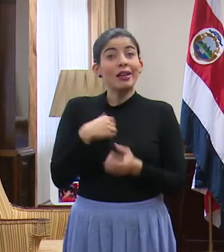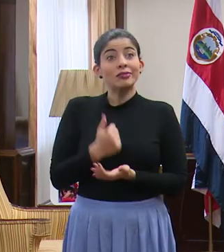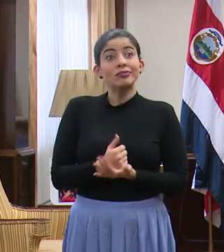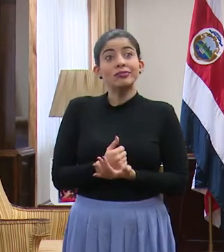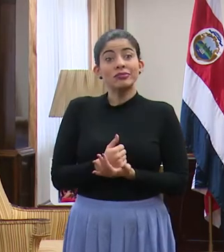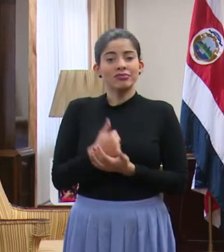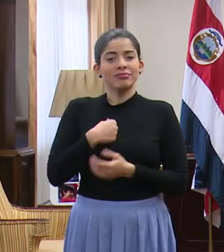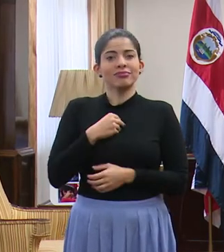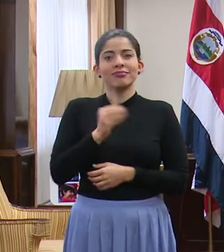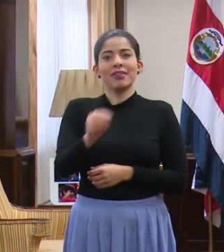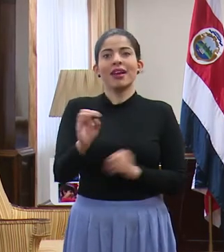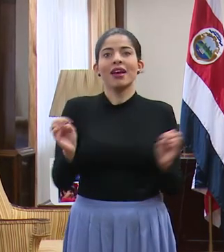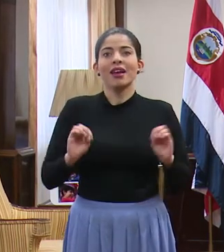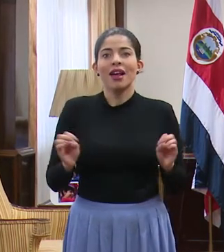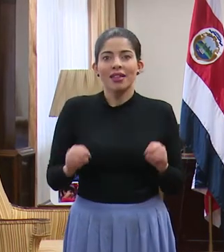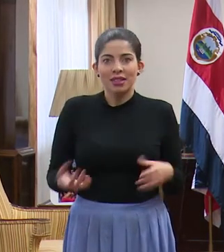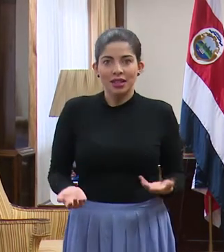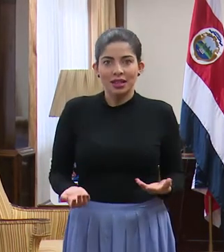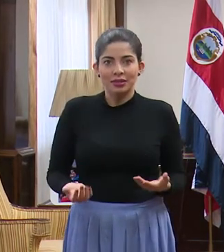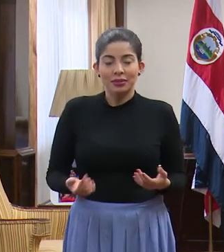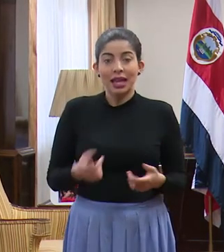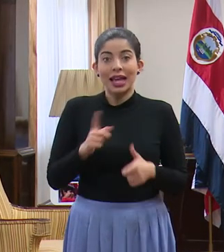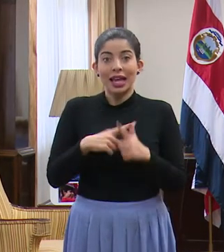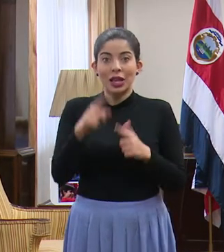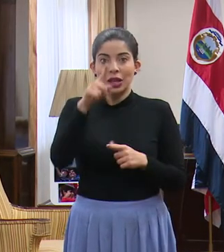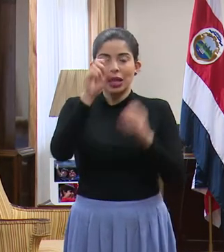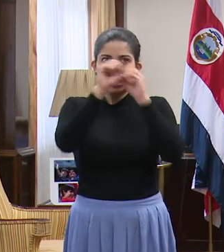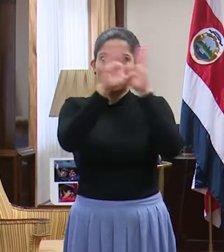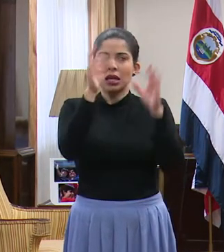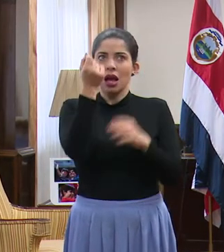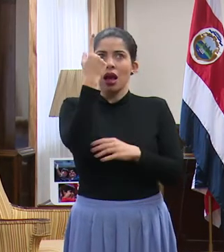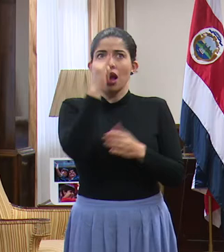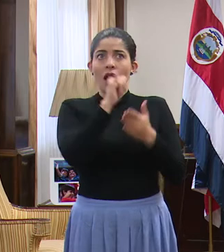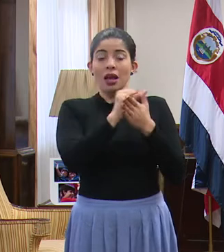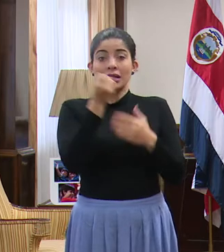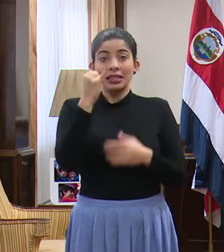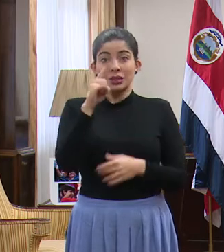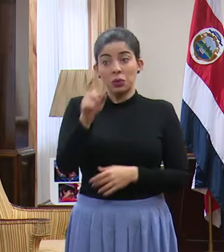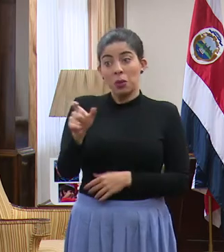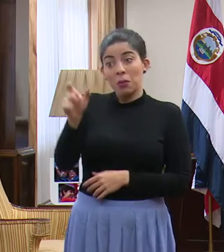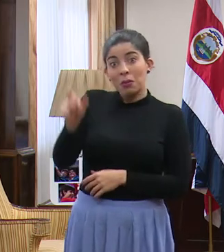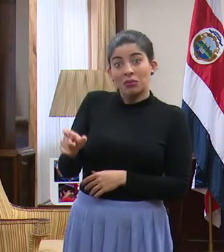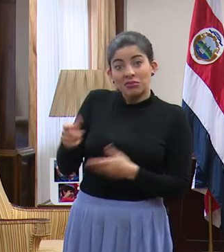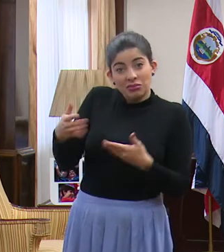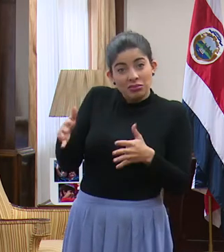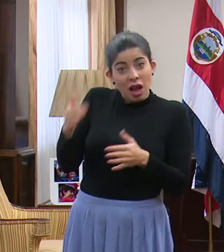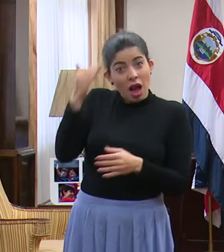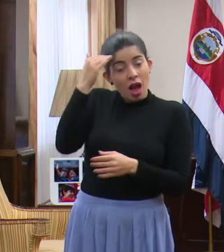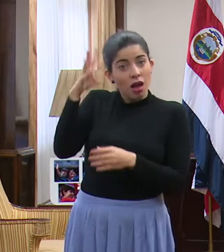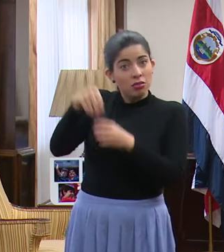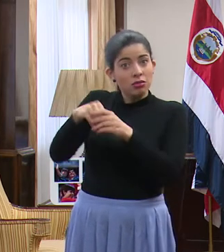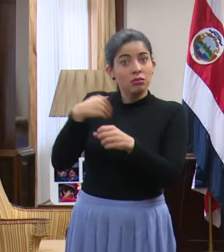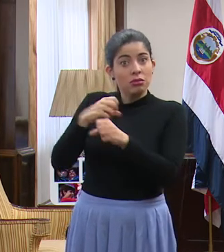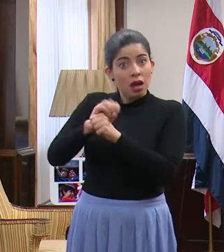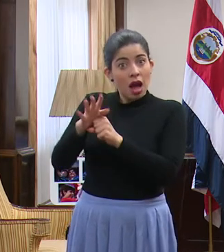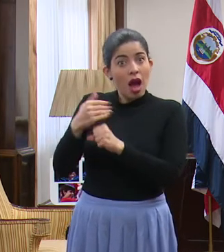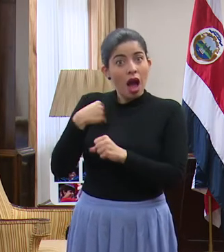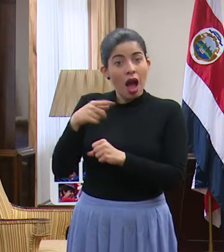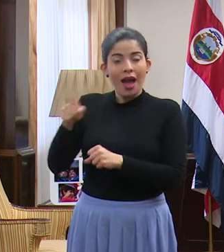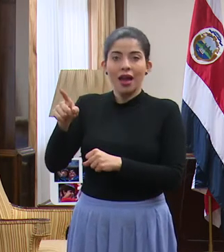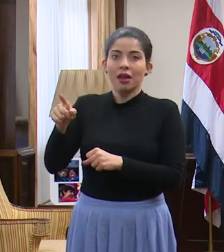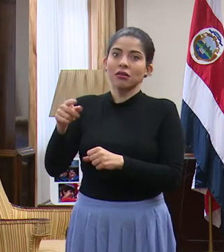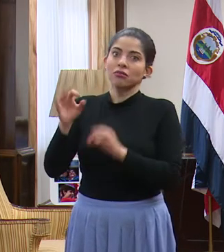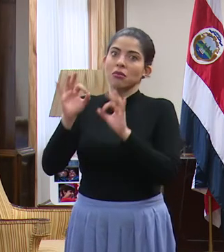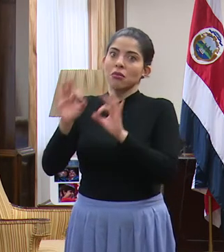no va a contagiar a nadie. Desde esa perspectiva, la persona que ya se sabe portadora del contagio hace bien en